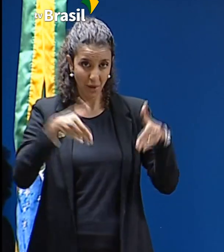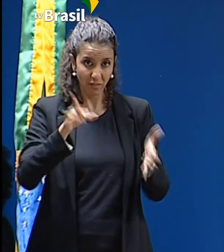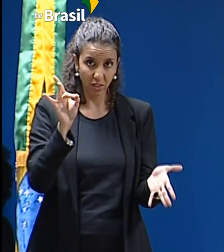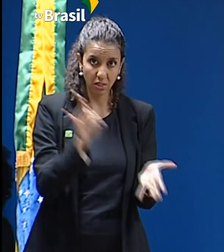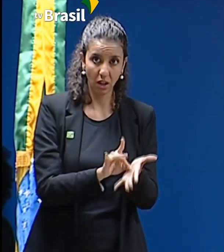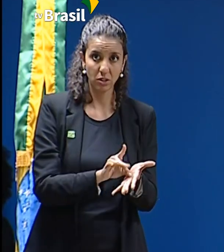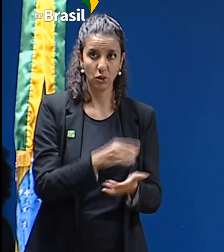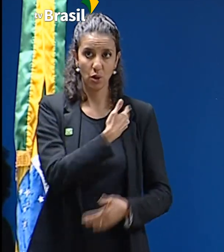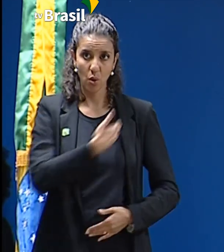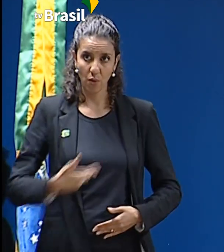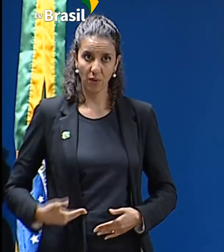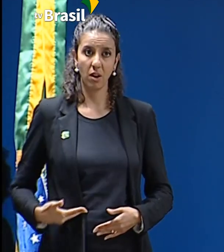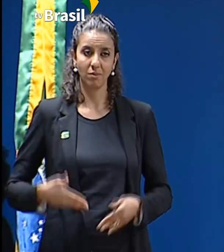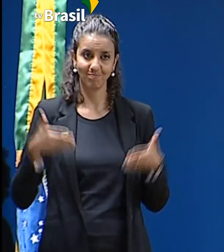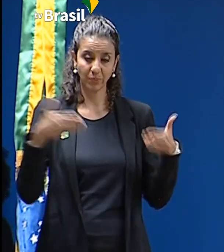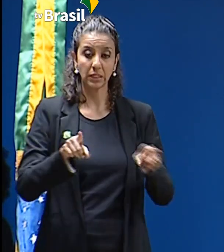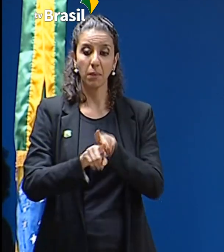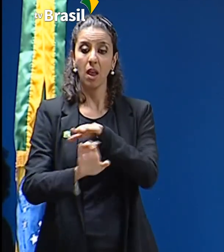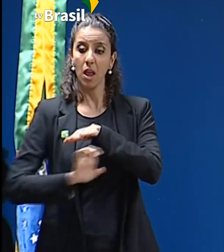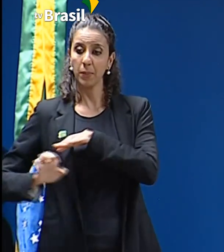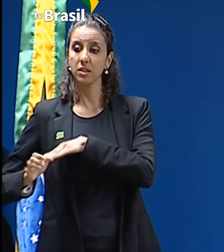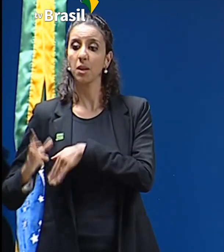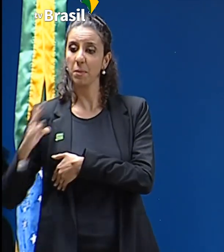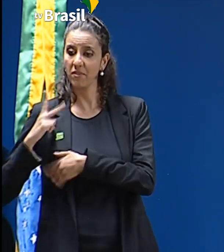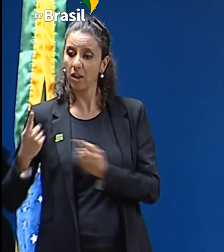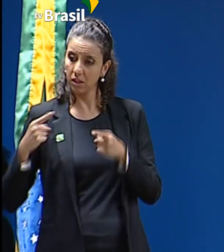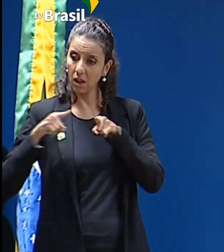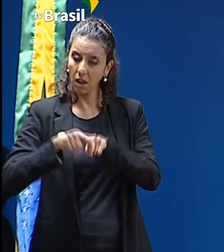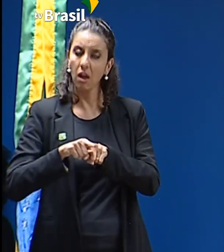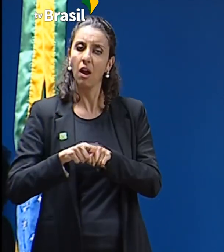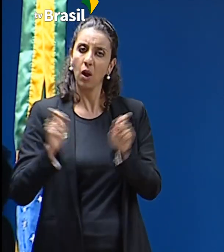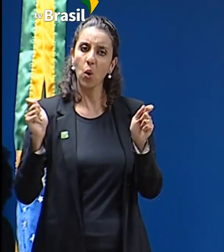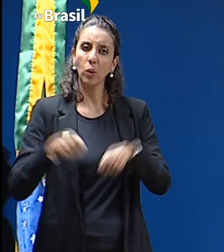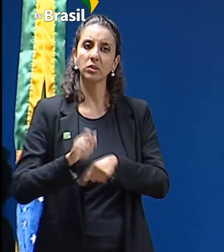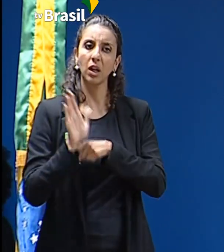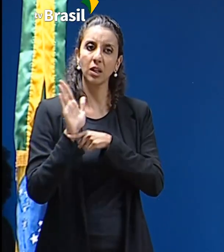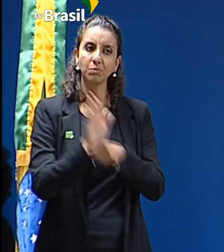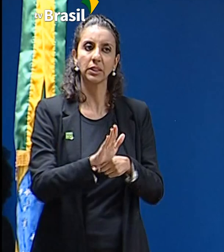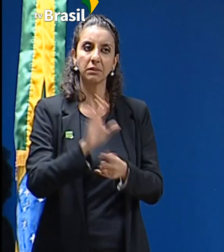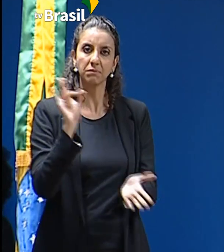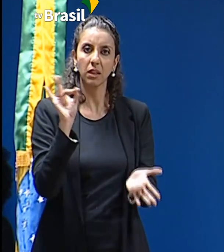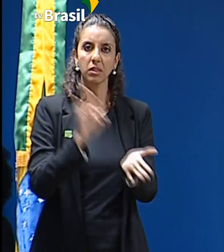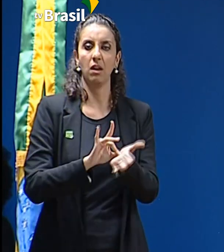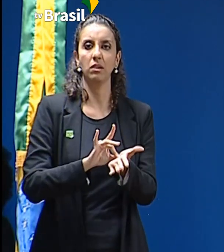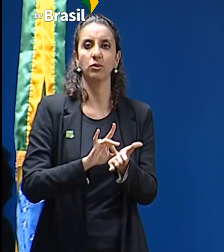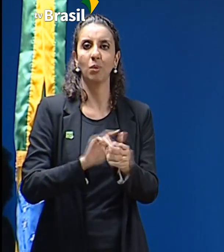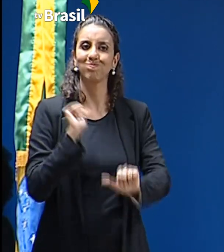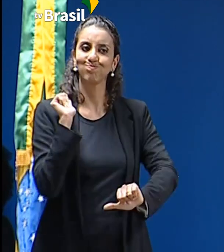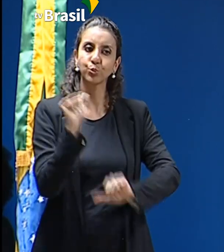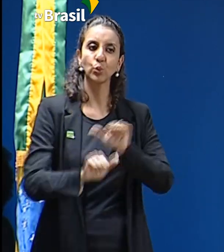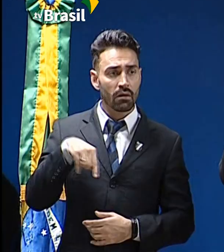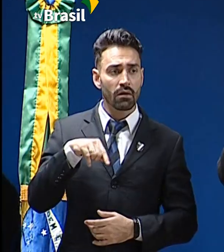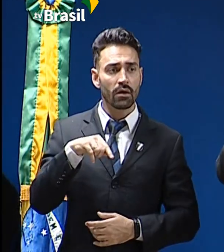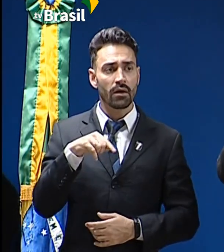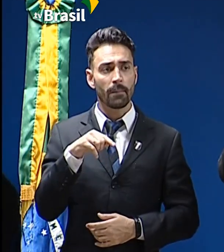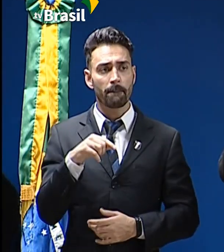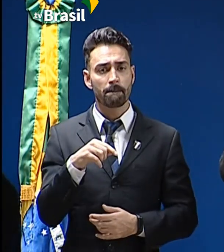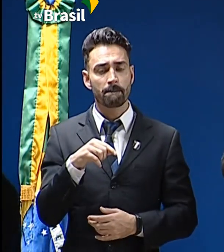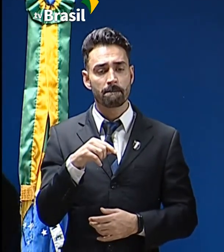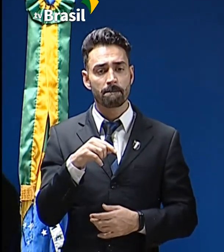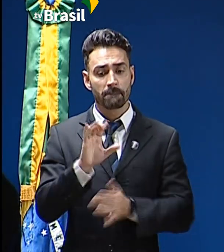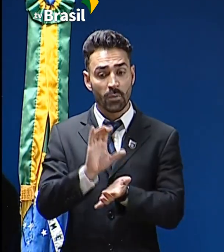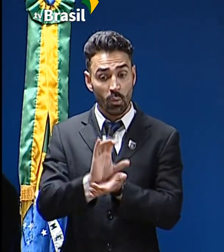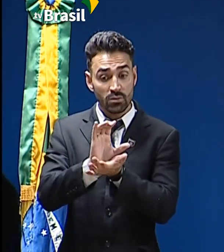governo e do setor privado é que poderemos implementar ações verdadeiramente transformadoras no Brasil. Esse